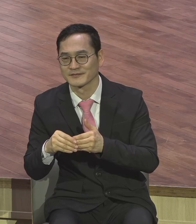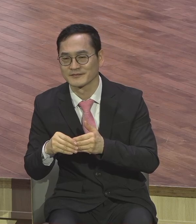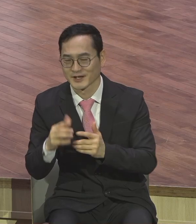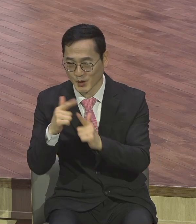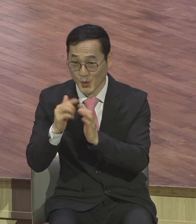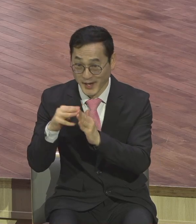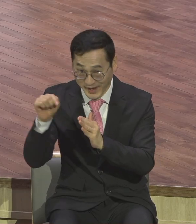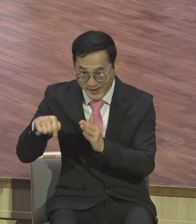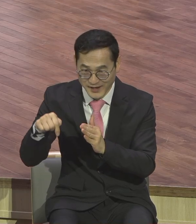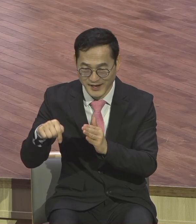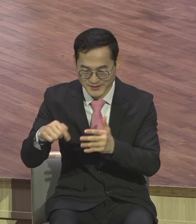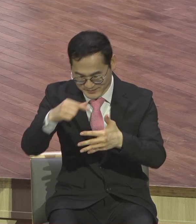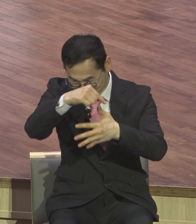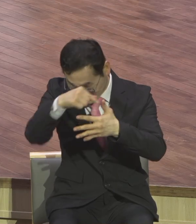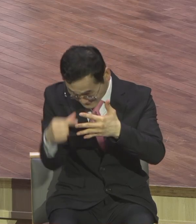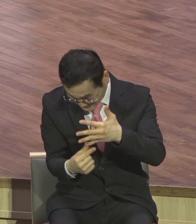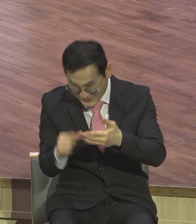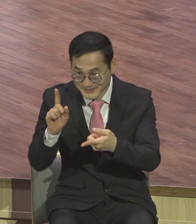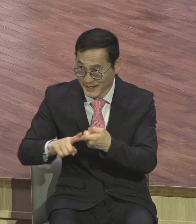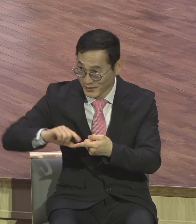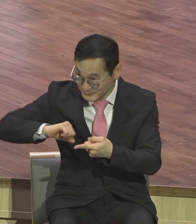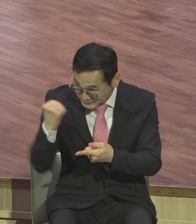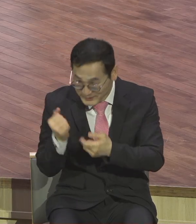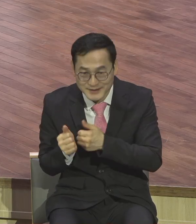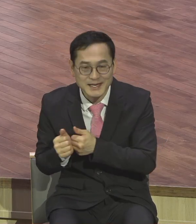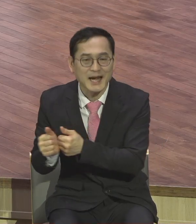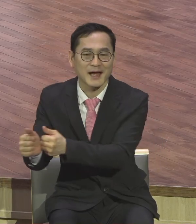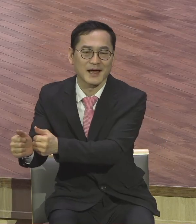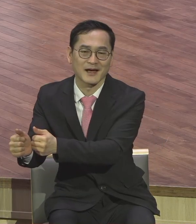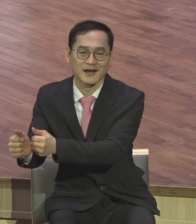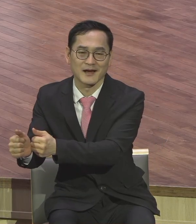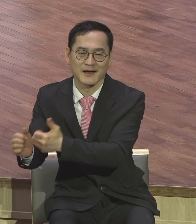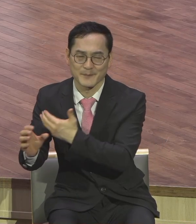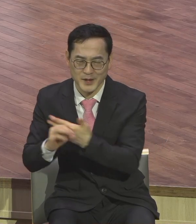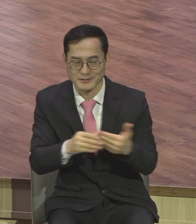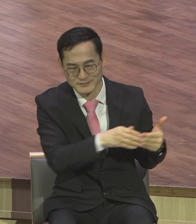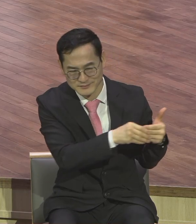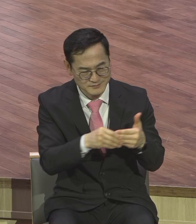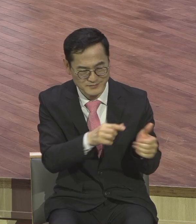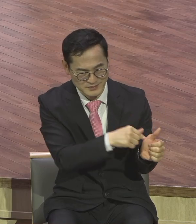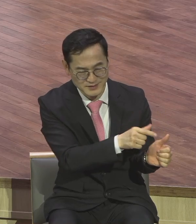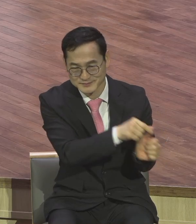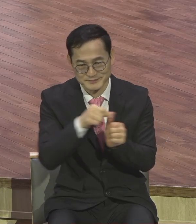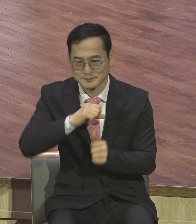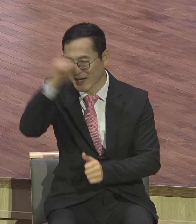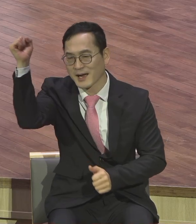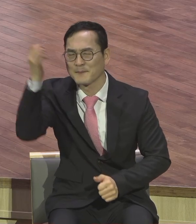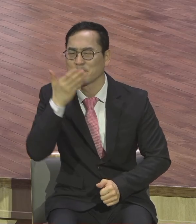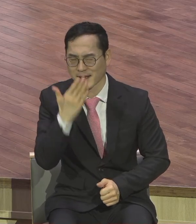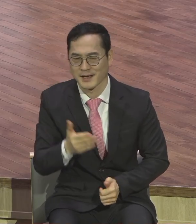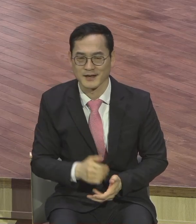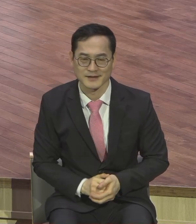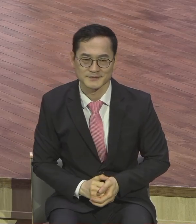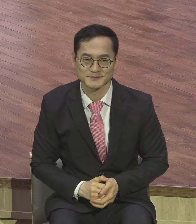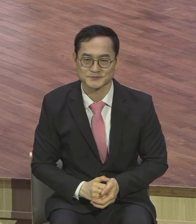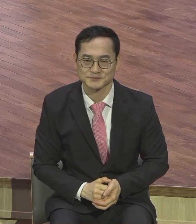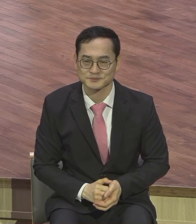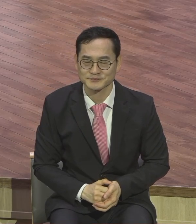저절로 자연스럽게 되고 안 되면 하나는 말해서 하시고 나는 그냥 순종하지 마 하면 돼요 연결모드 성도들